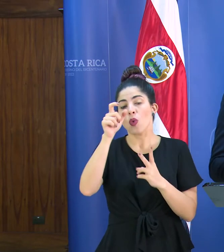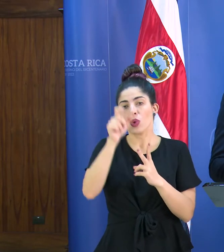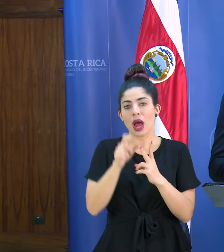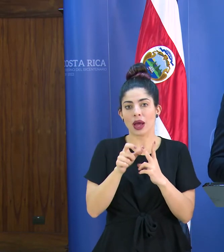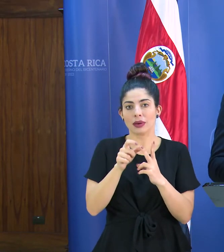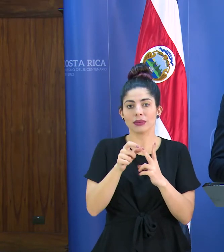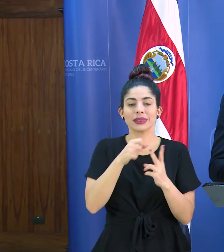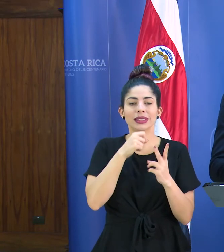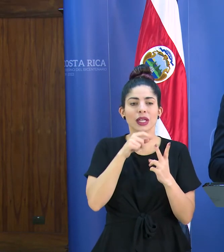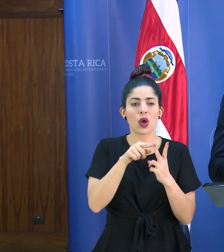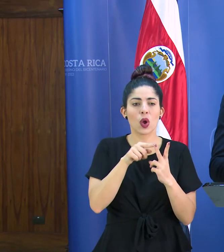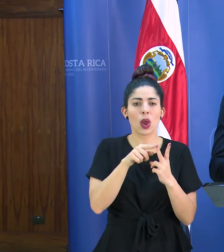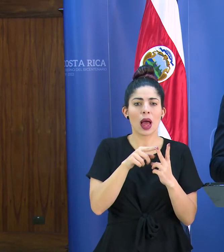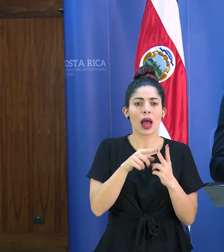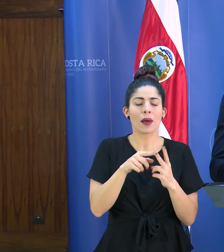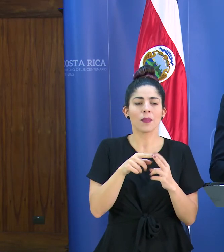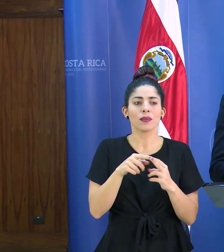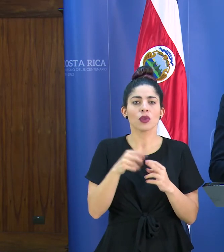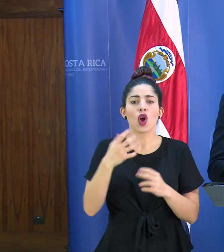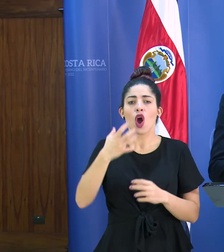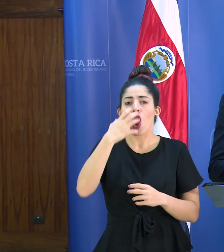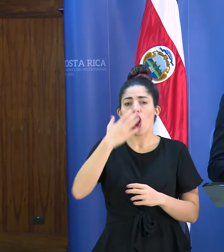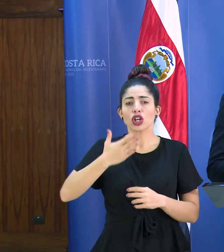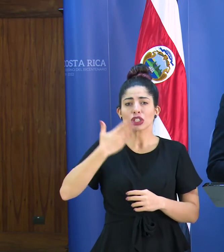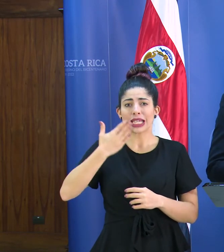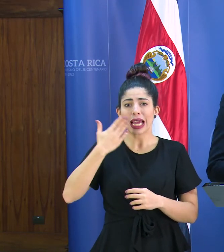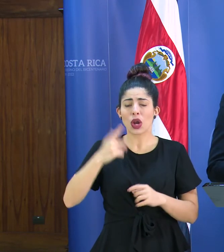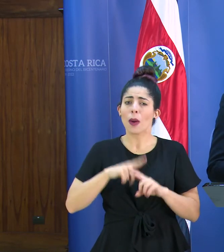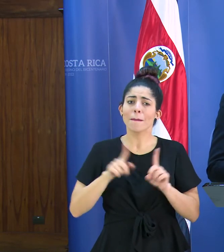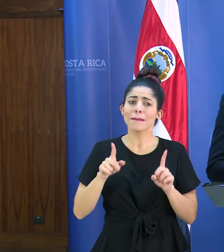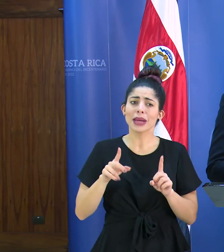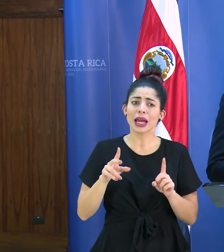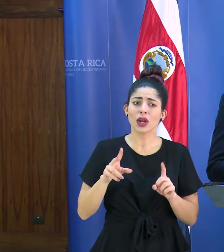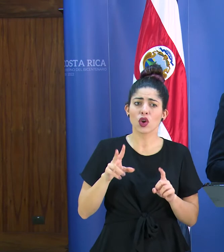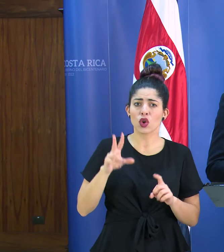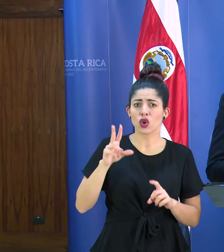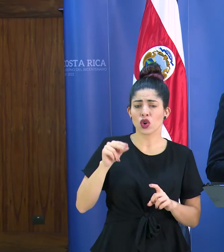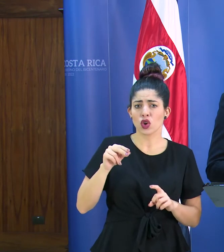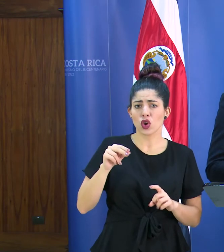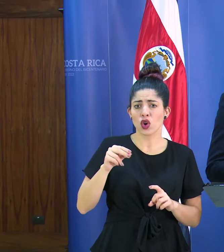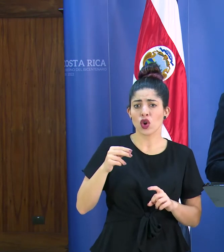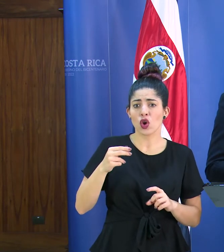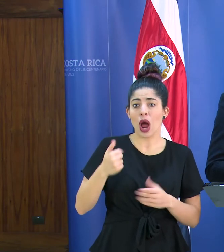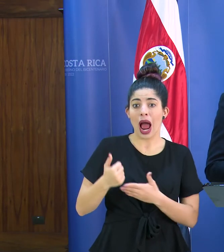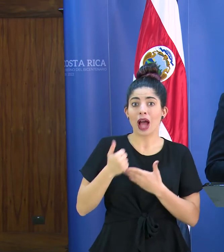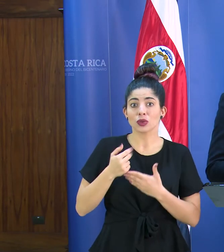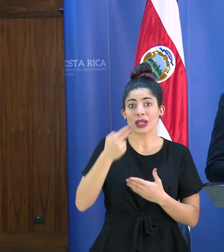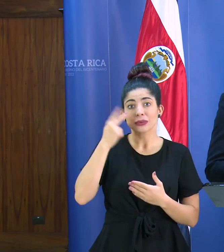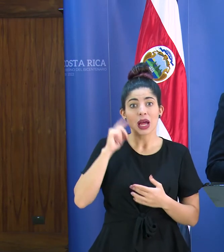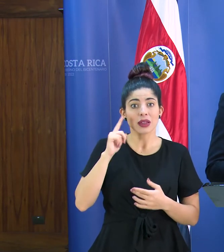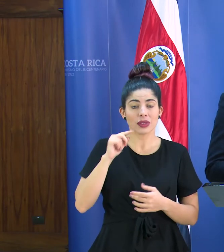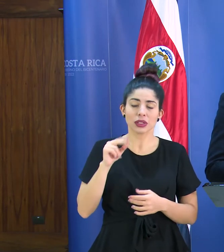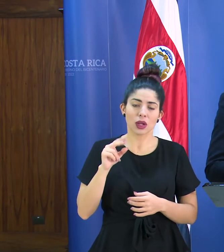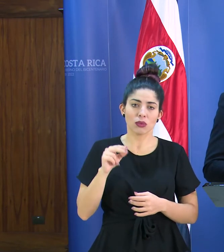una una medida un poco más allá del oxígeno pero que en realidad no llegaba a necesitar un respirador artificial